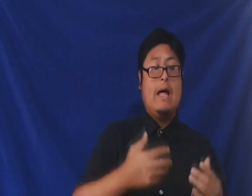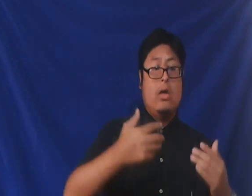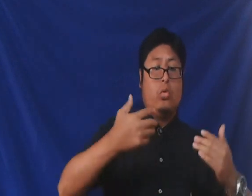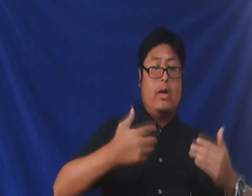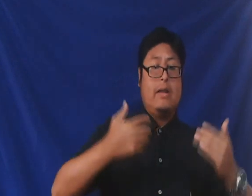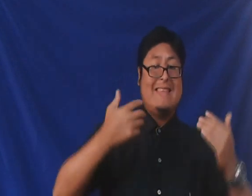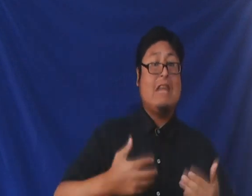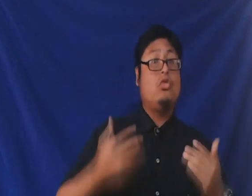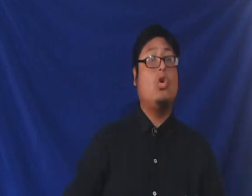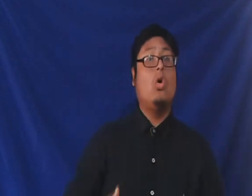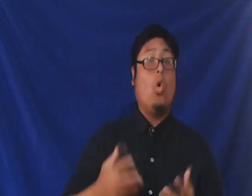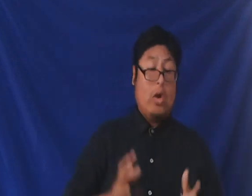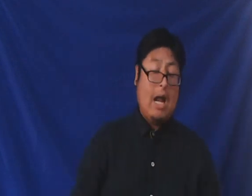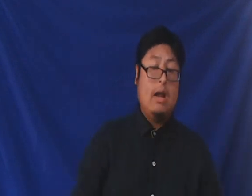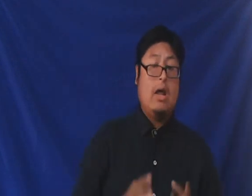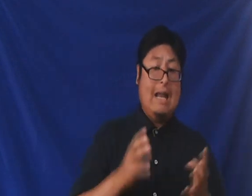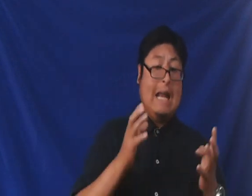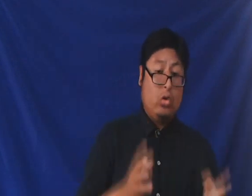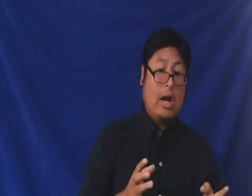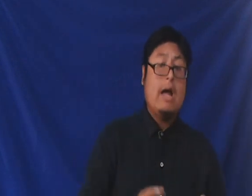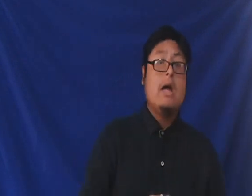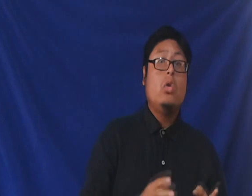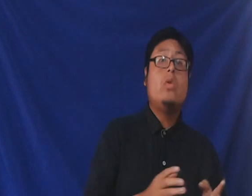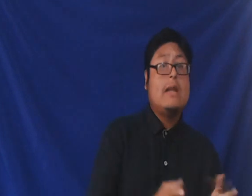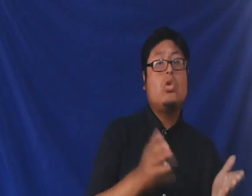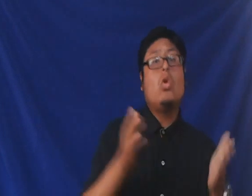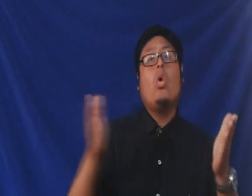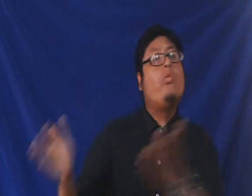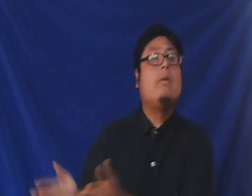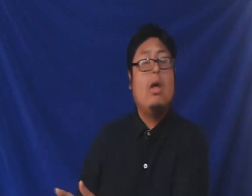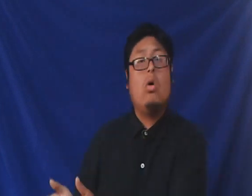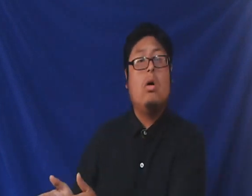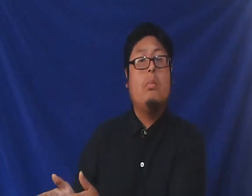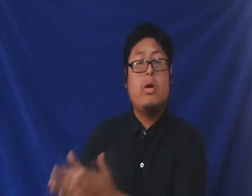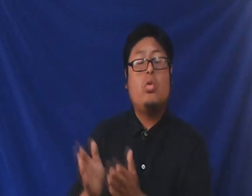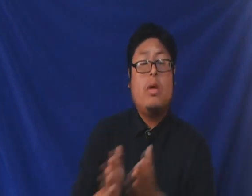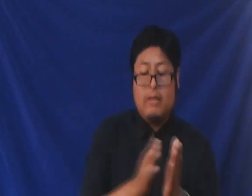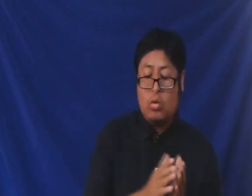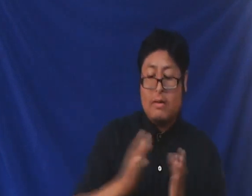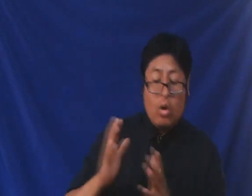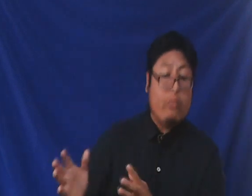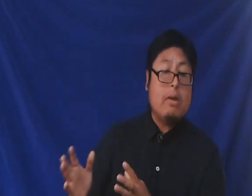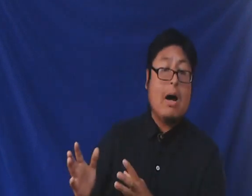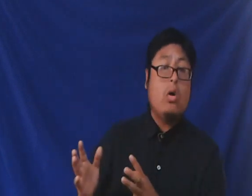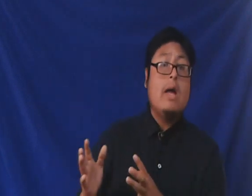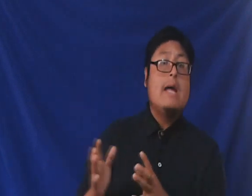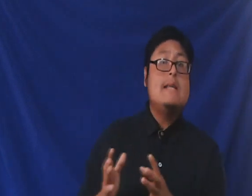su tradición oral en la Torah no está de todo confirmado porque si estuviese confirmado ya